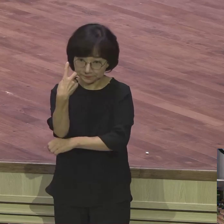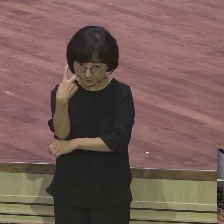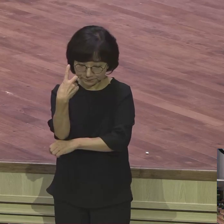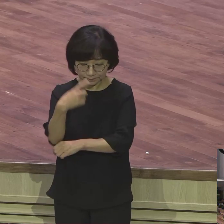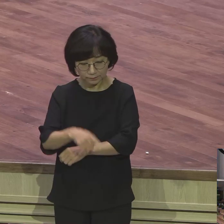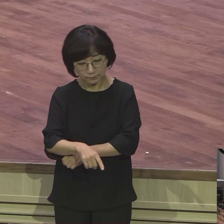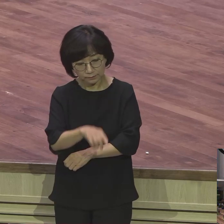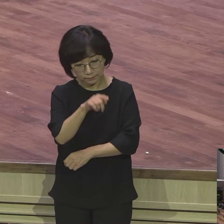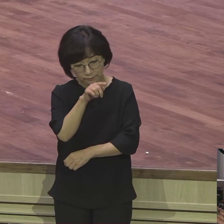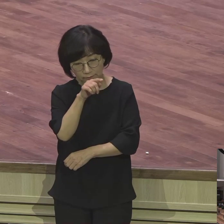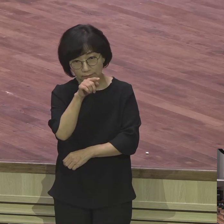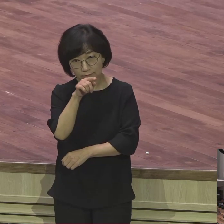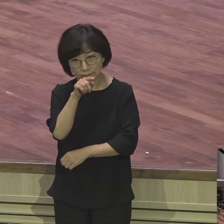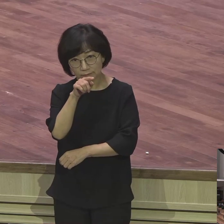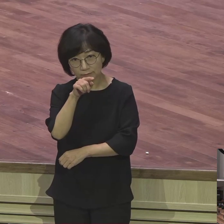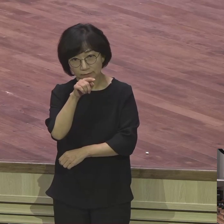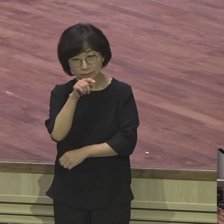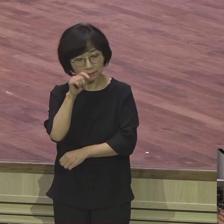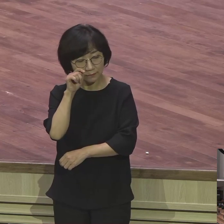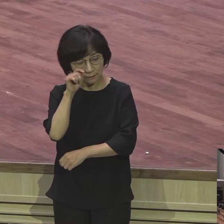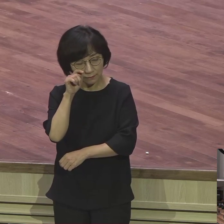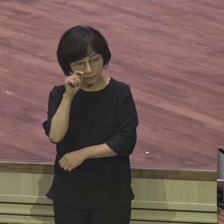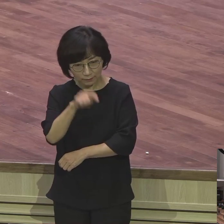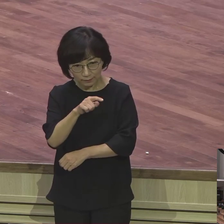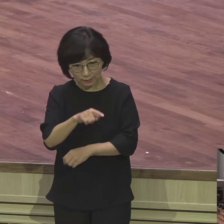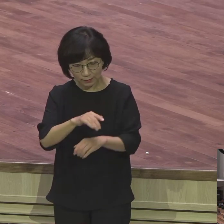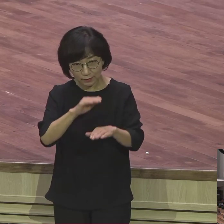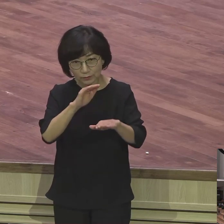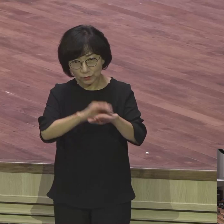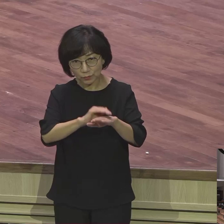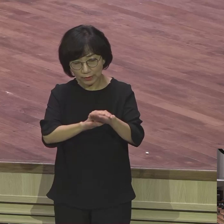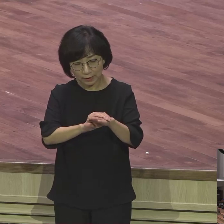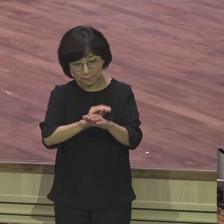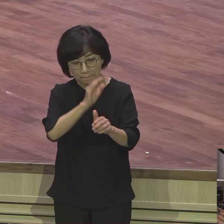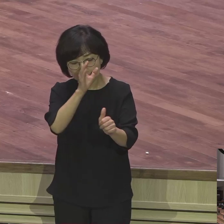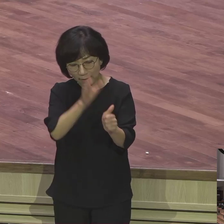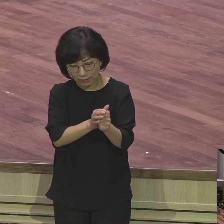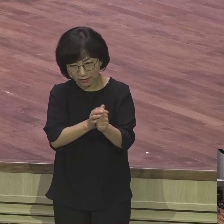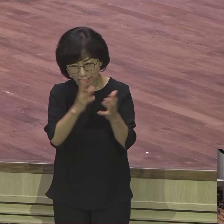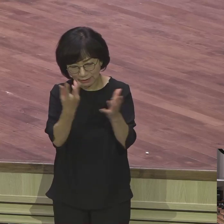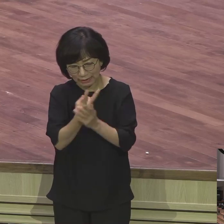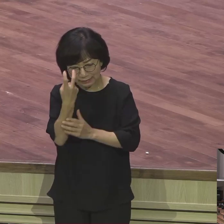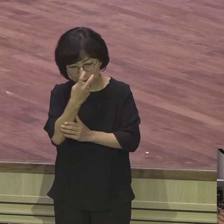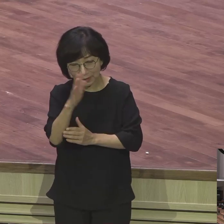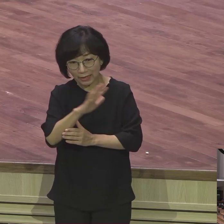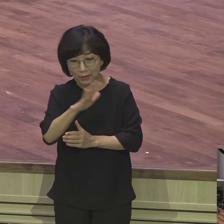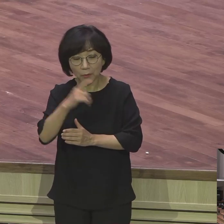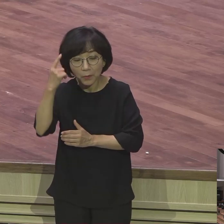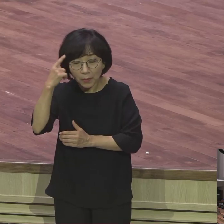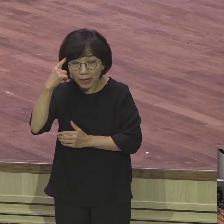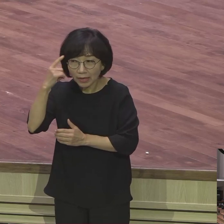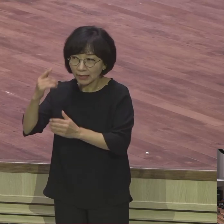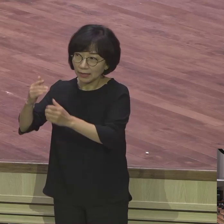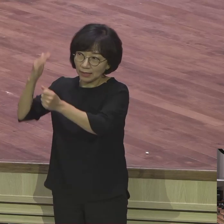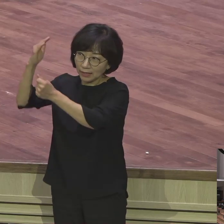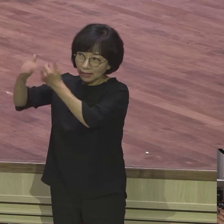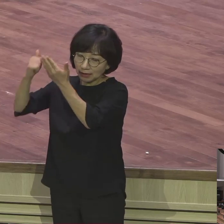손에 맡긴 것을 무엇인지 살펴보지 아냐에선 이는 요하께서 요셉과 함께 하심이라 요하께서